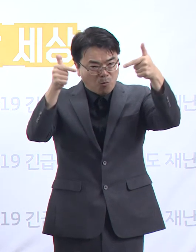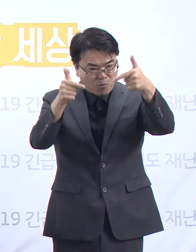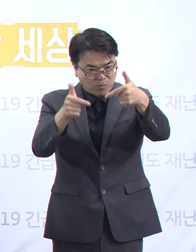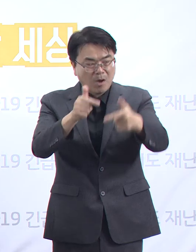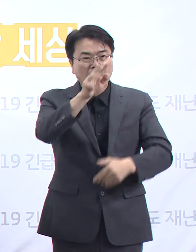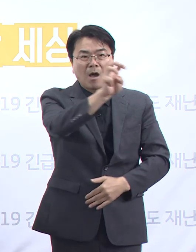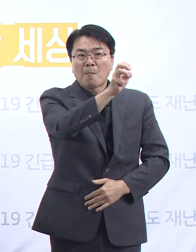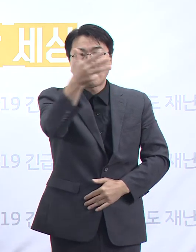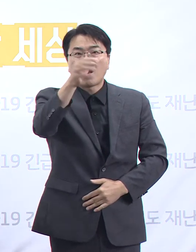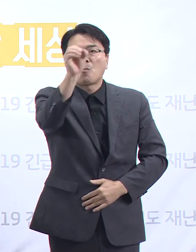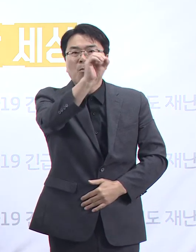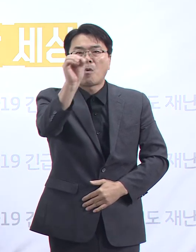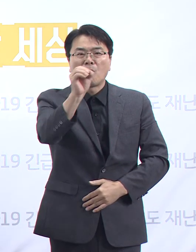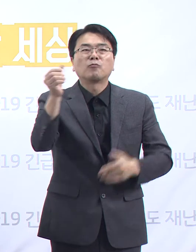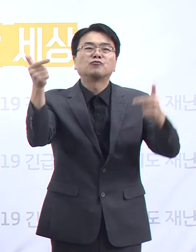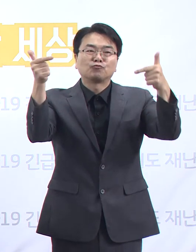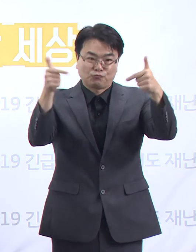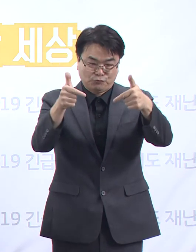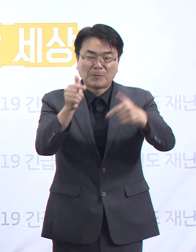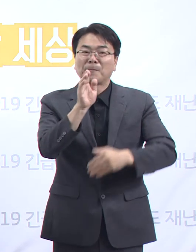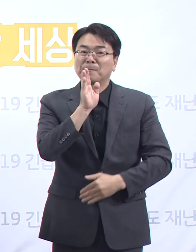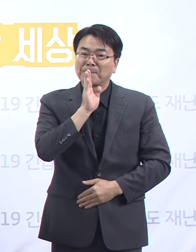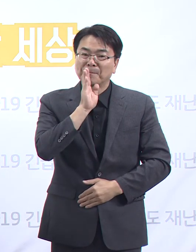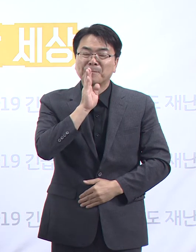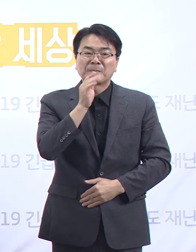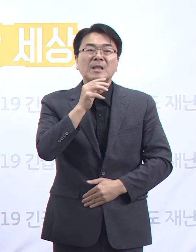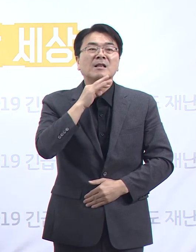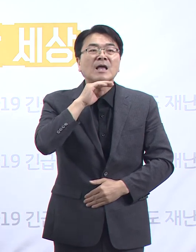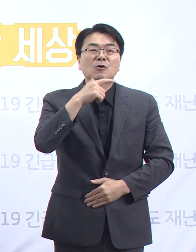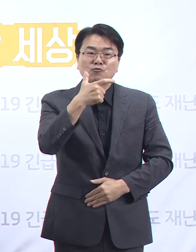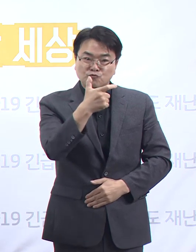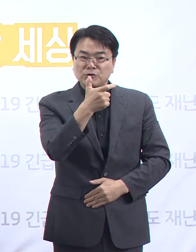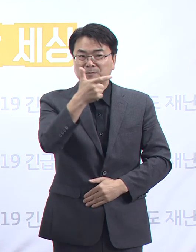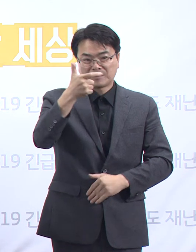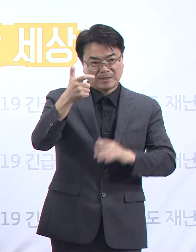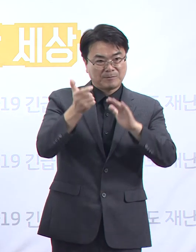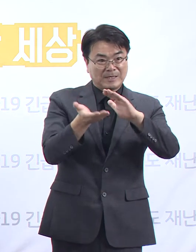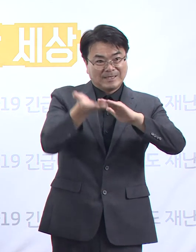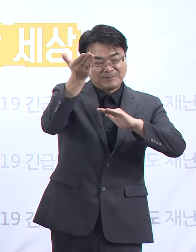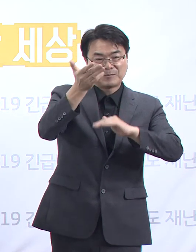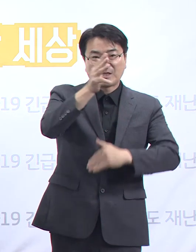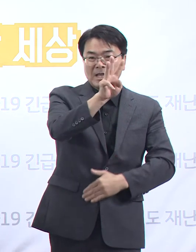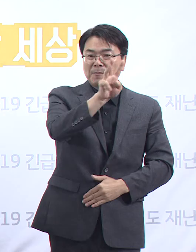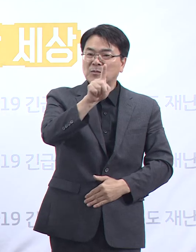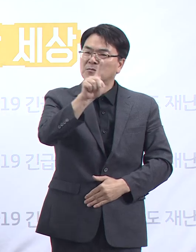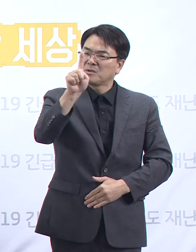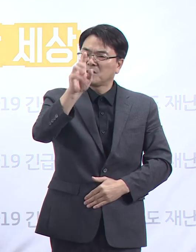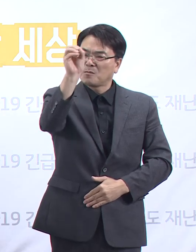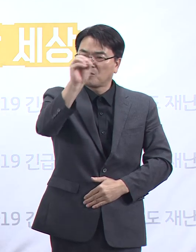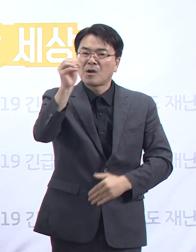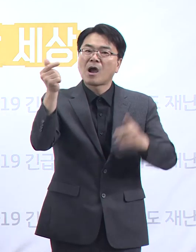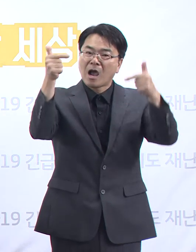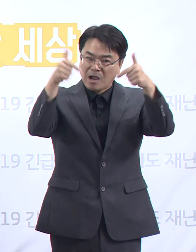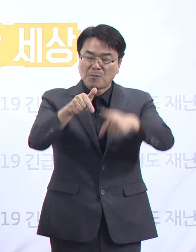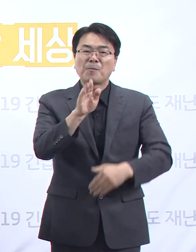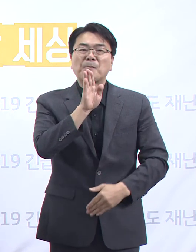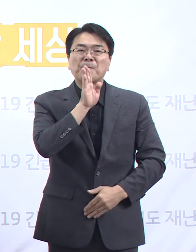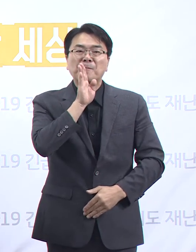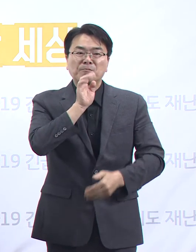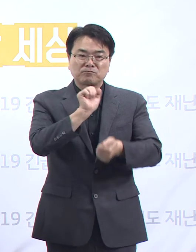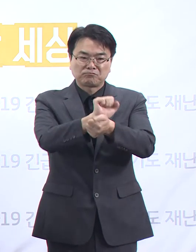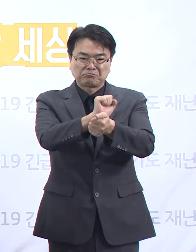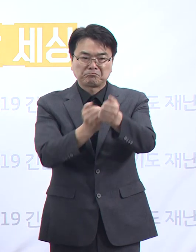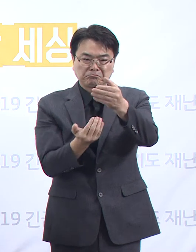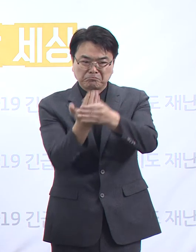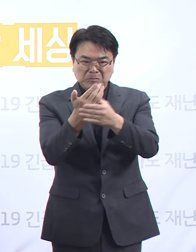38%포인트 감소했고, 60세 이상 고령층 비율은 4.1%포인트 감소했으며, 감염 원인